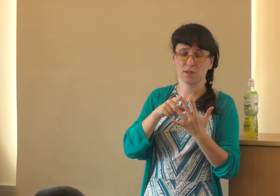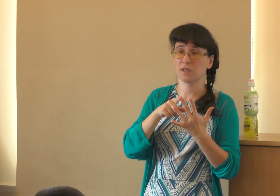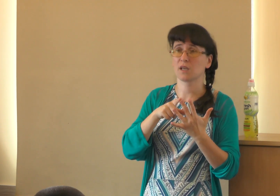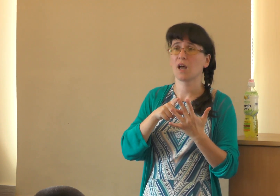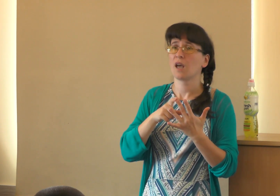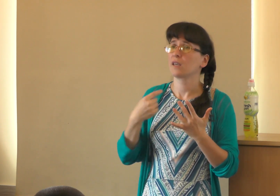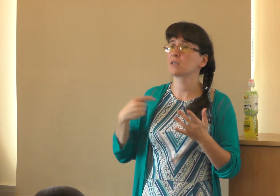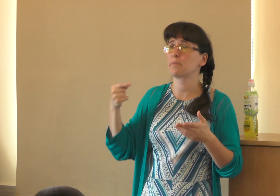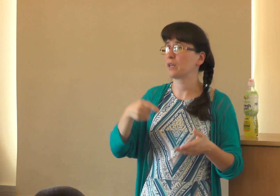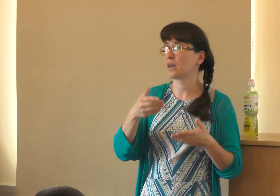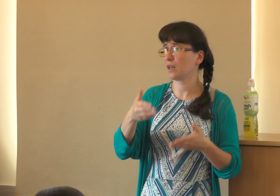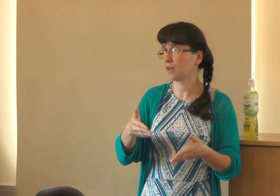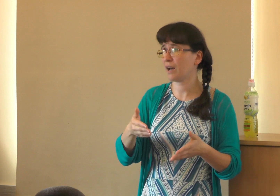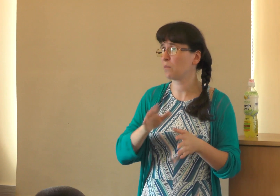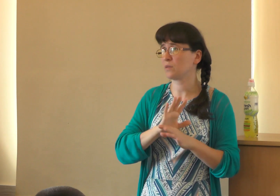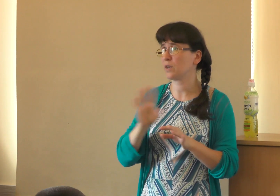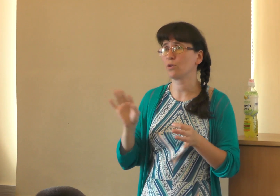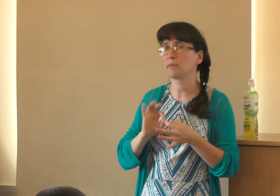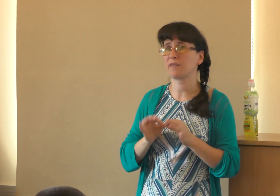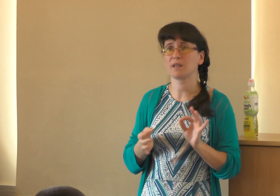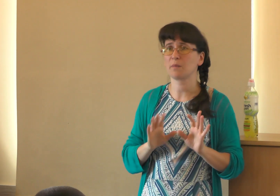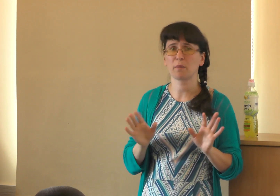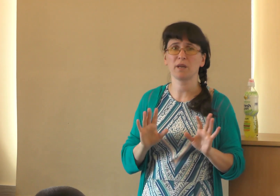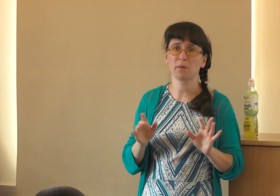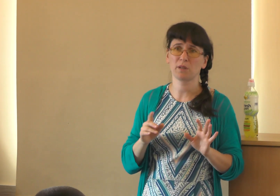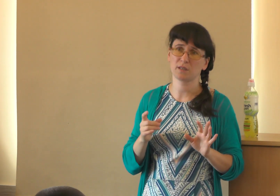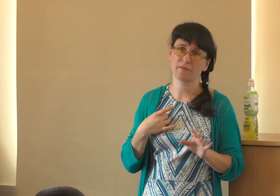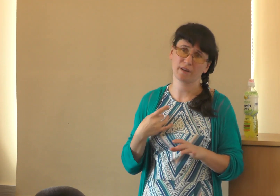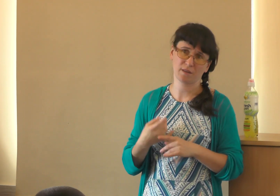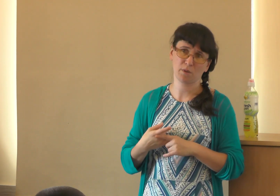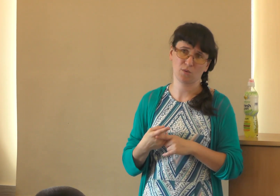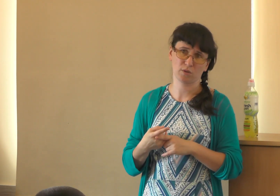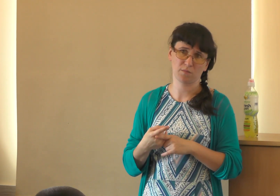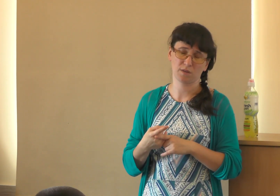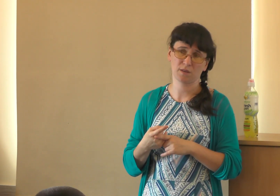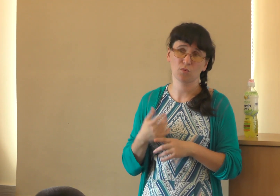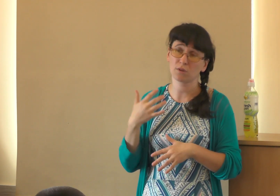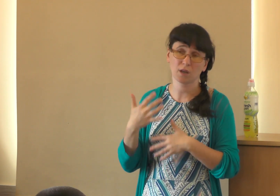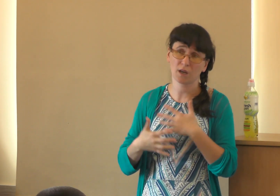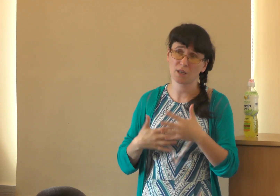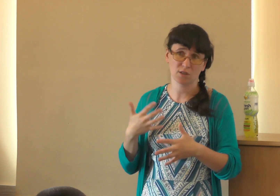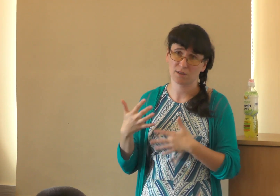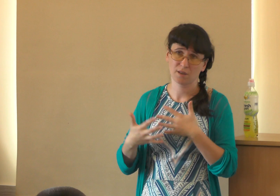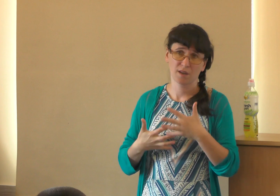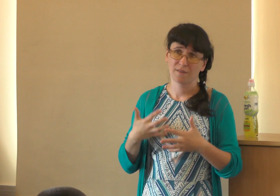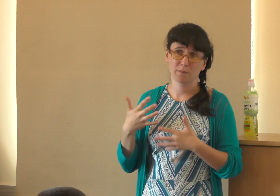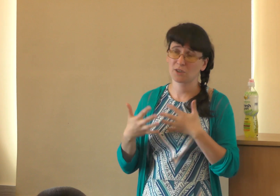третья. Если бы приехала к вам, для нее, наверное, не проблема была разговаривать на белорусском языке. У меня такая каша вообще.